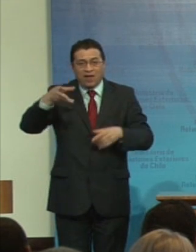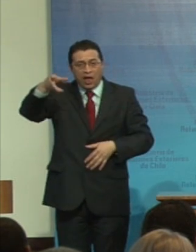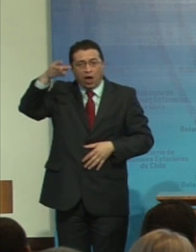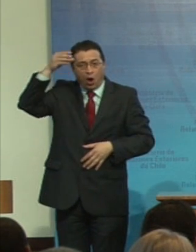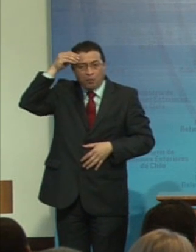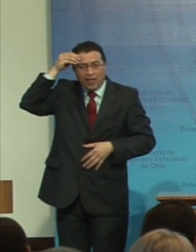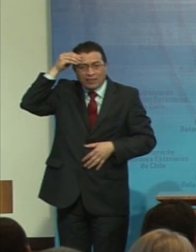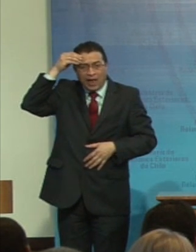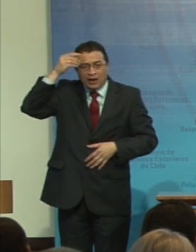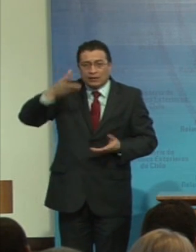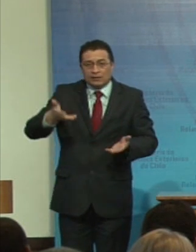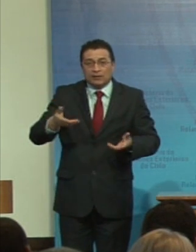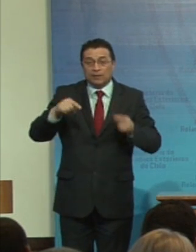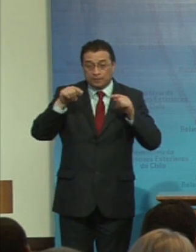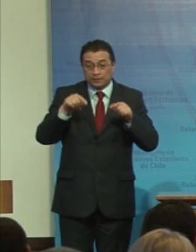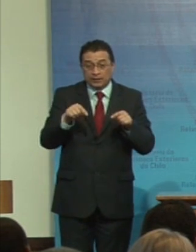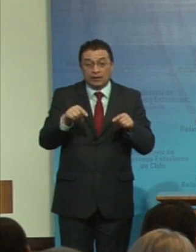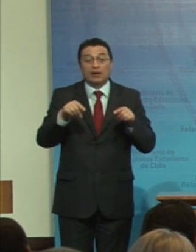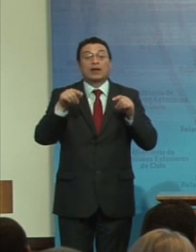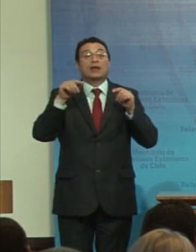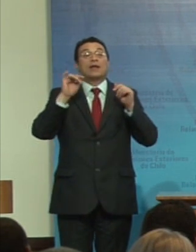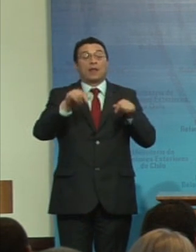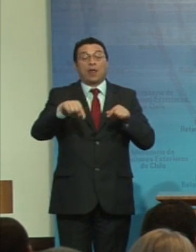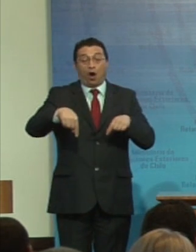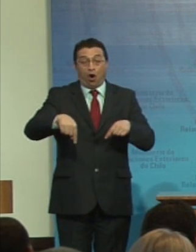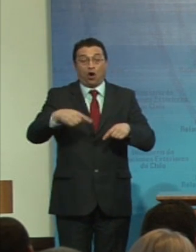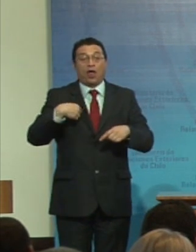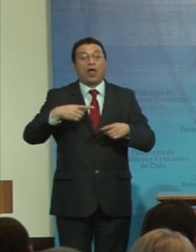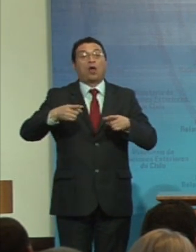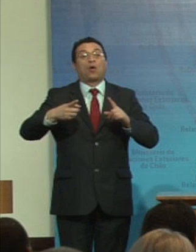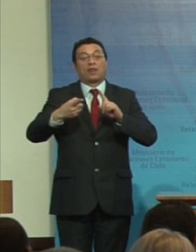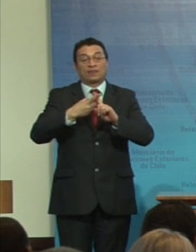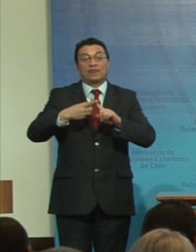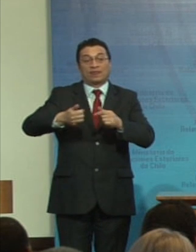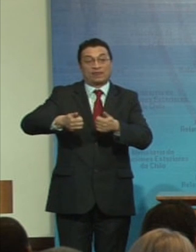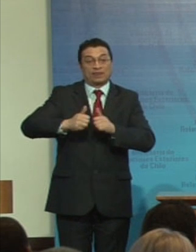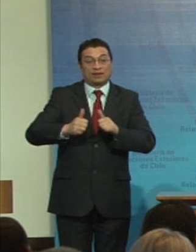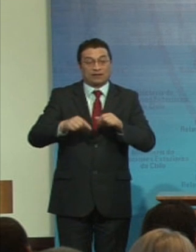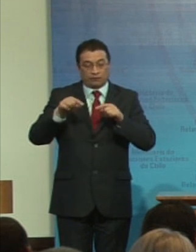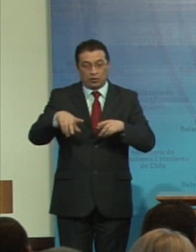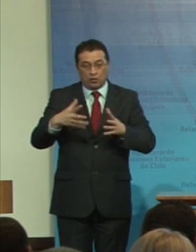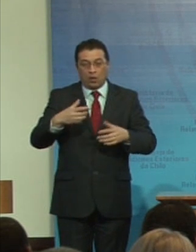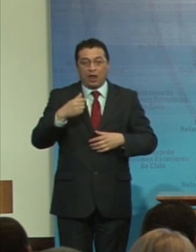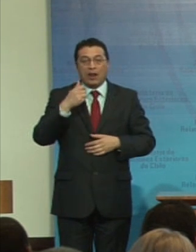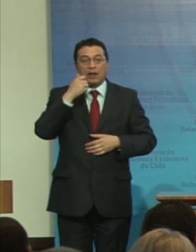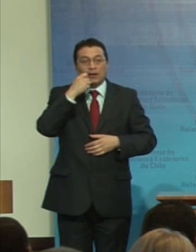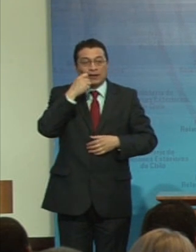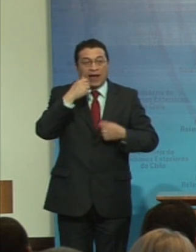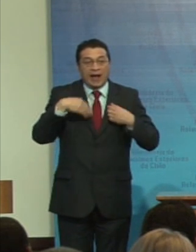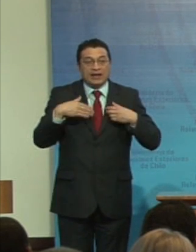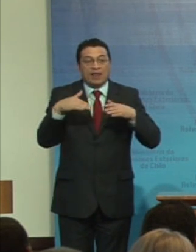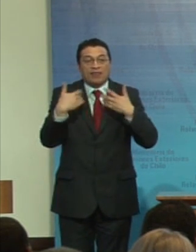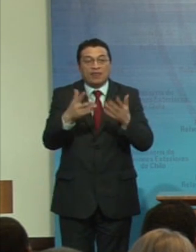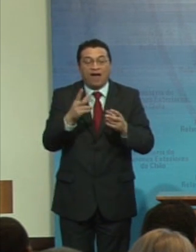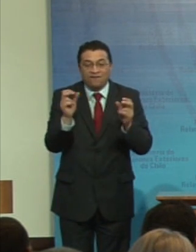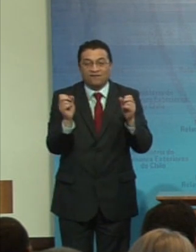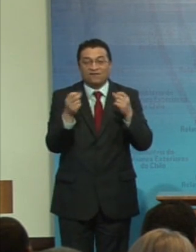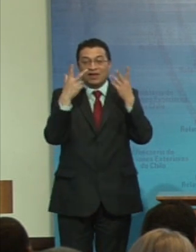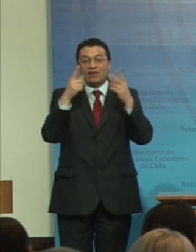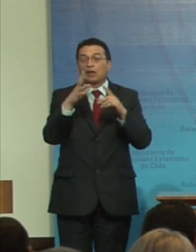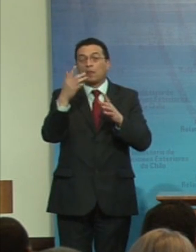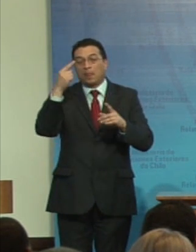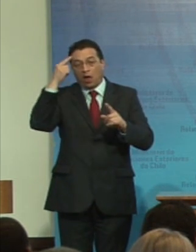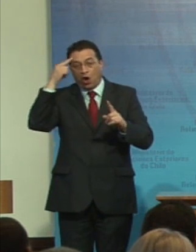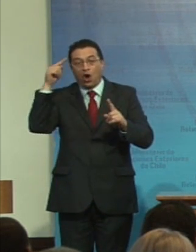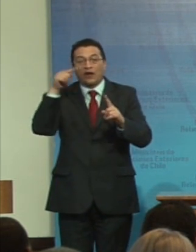entender y hoy día otro desafío es realmente dar carne y dar vida a lo que son los